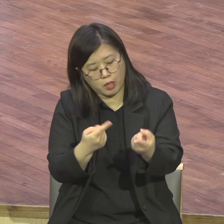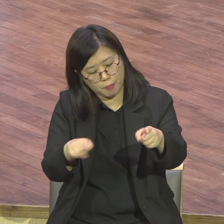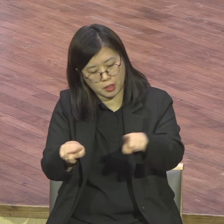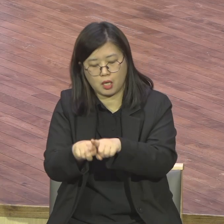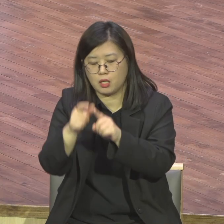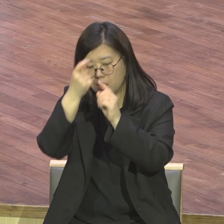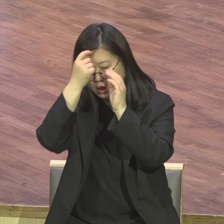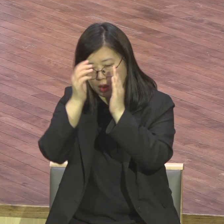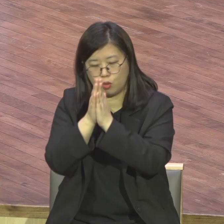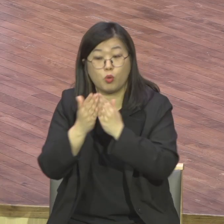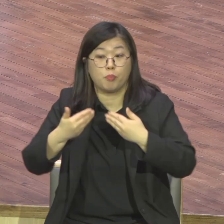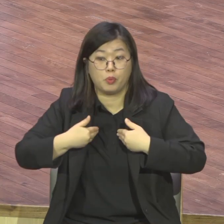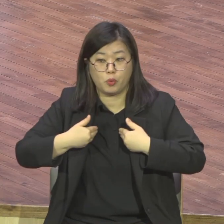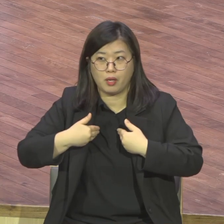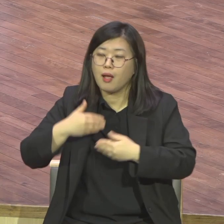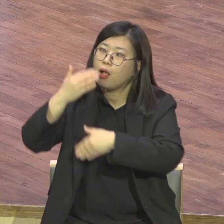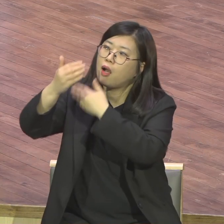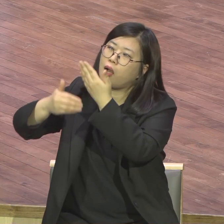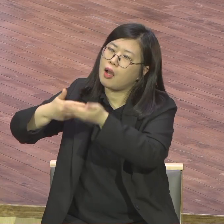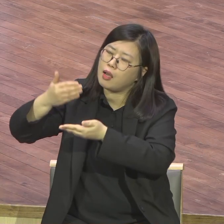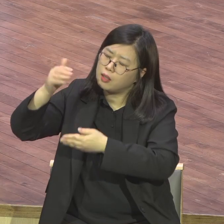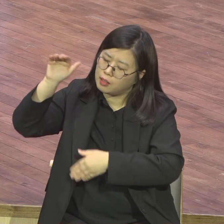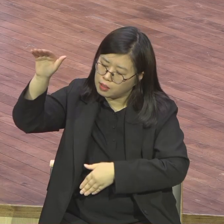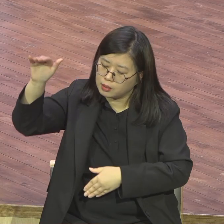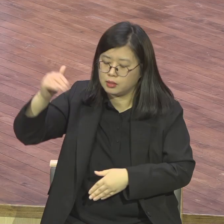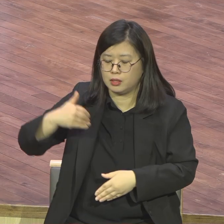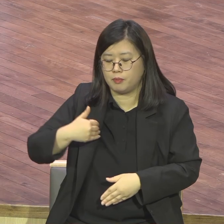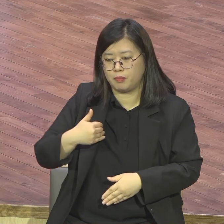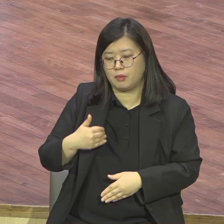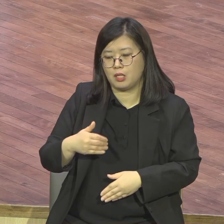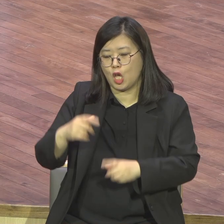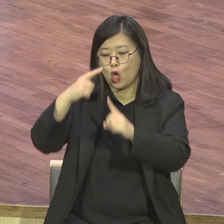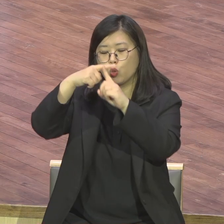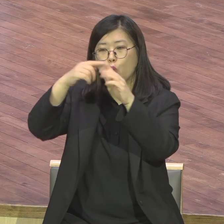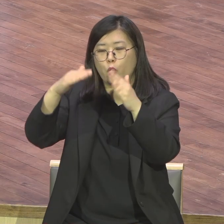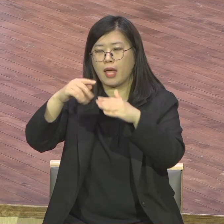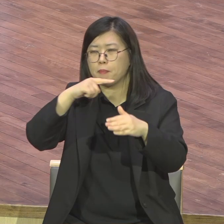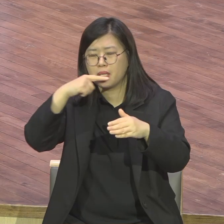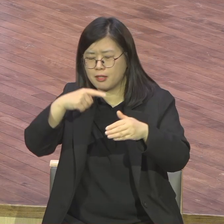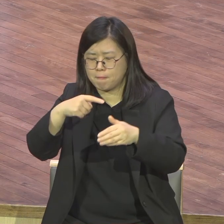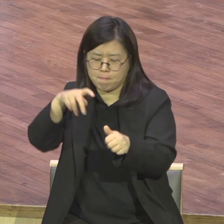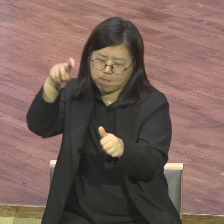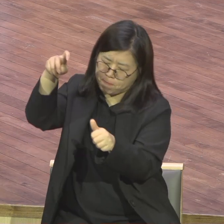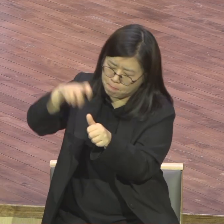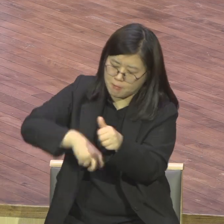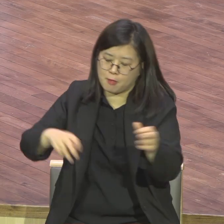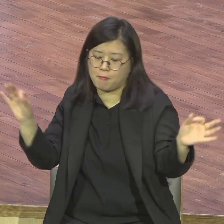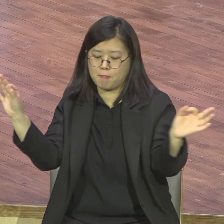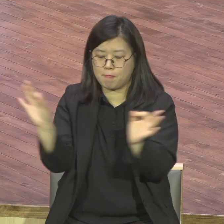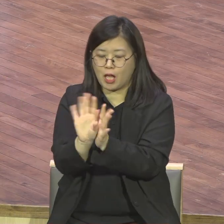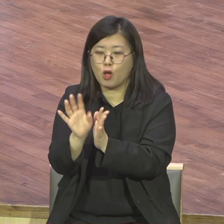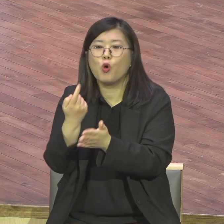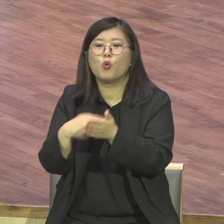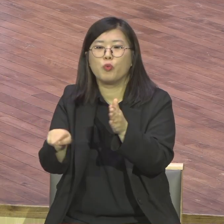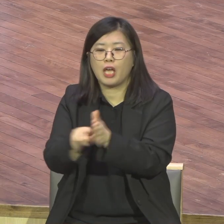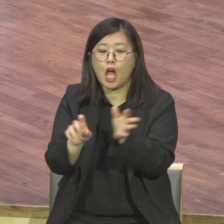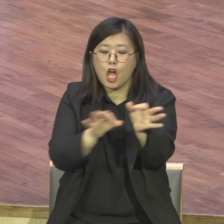경제의 축복을 경제에 헌당 경제에 따로 있어요 하나님 헌당하도록 준비한 거 따로 있다